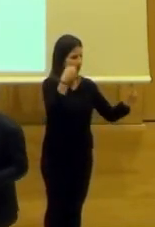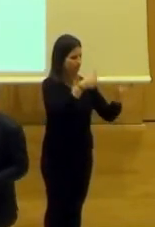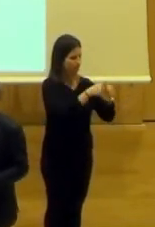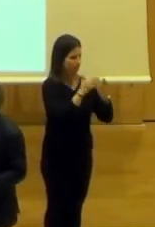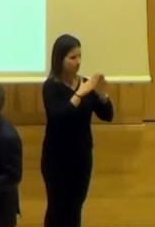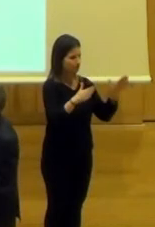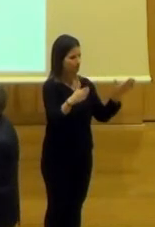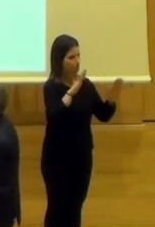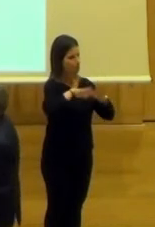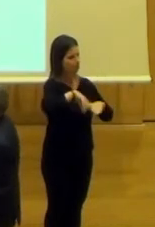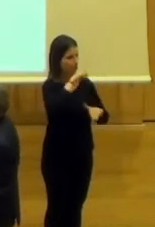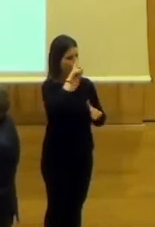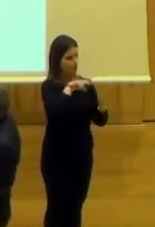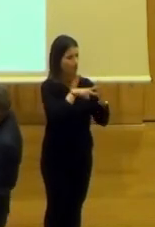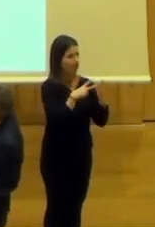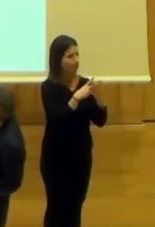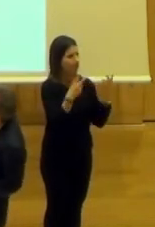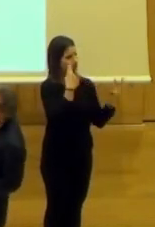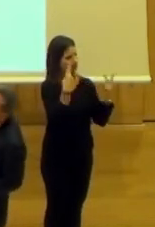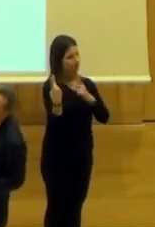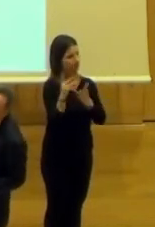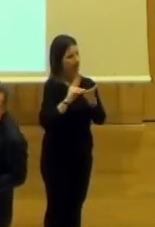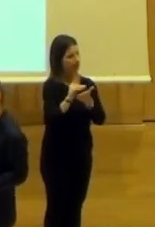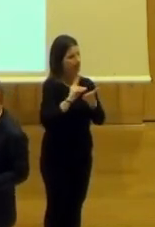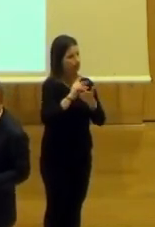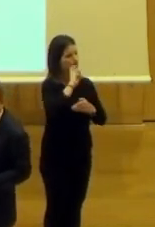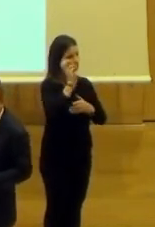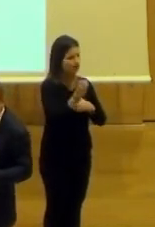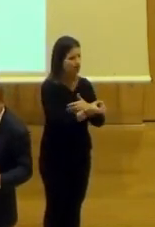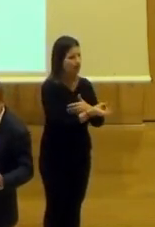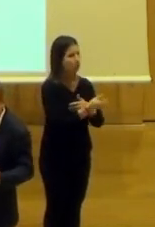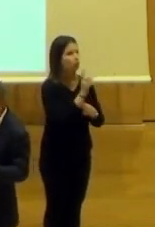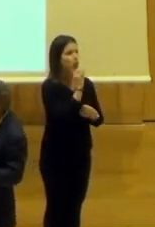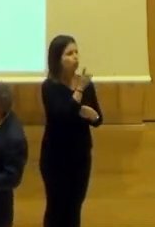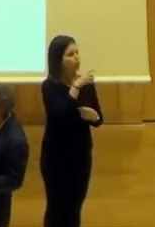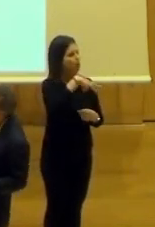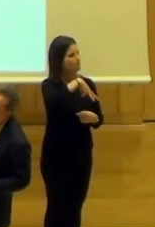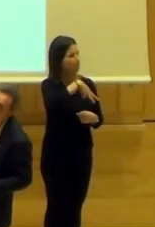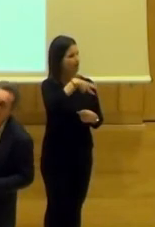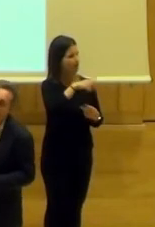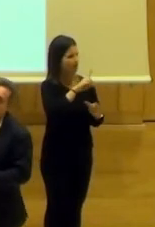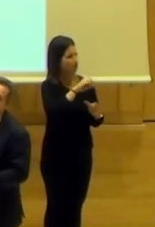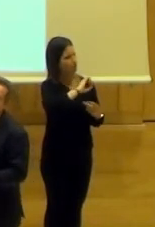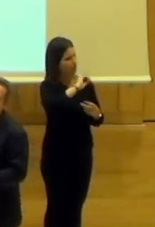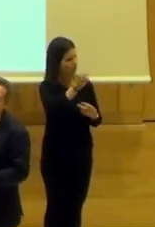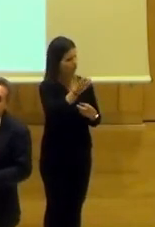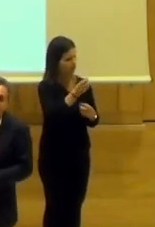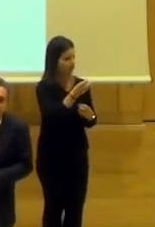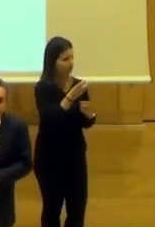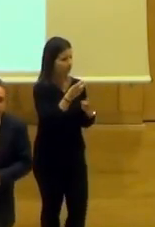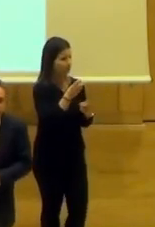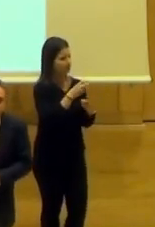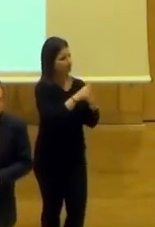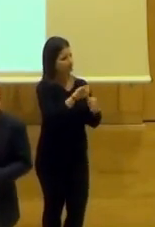último año, 2017, y ahí tenéis algunos datos, ¿no?, de actividades desarrolladas. No solamente en la Madraza, como veis en la Madraza se desarrolla